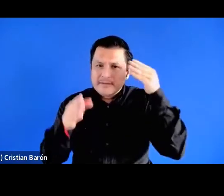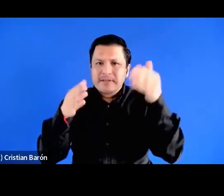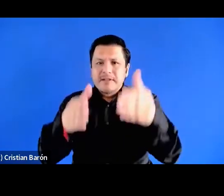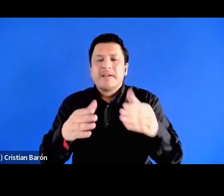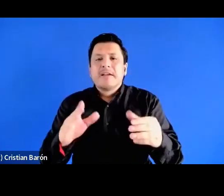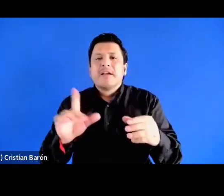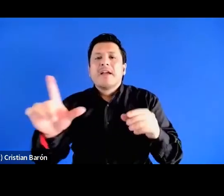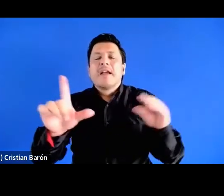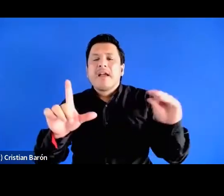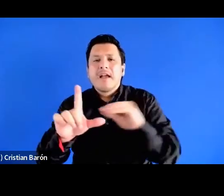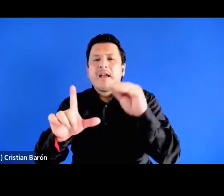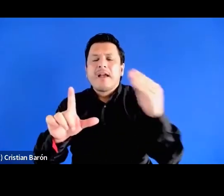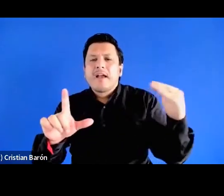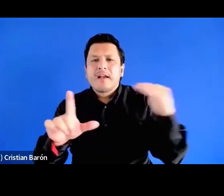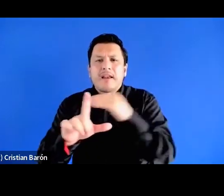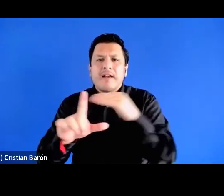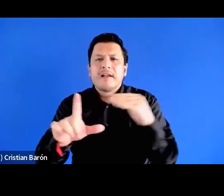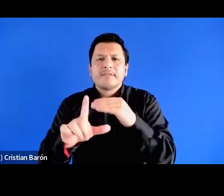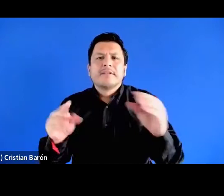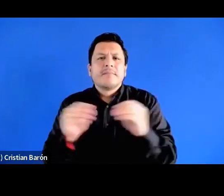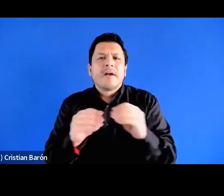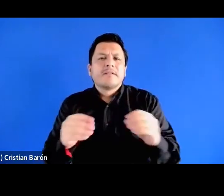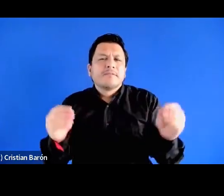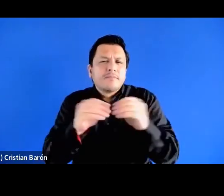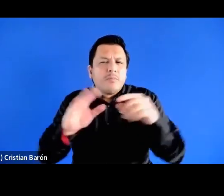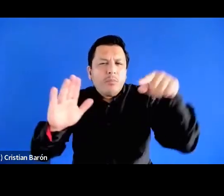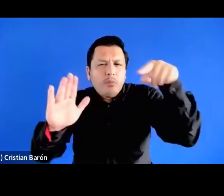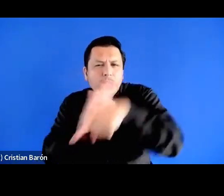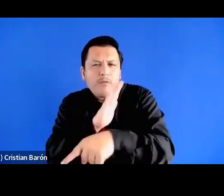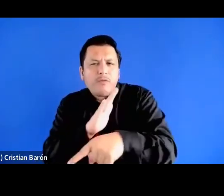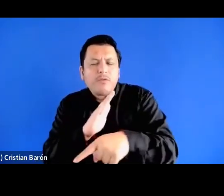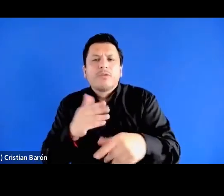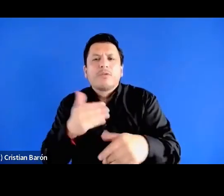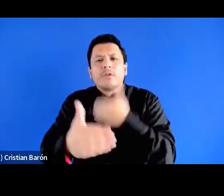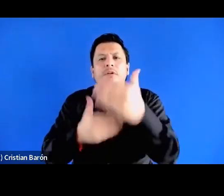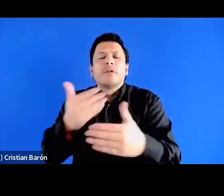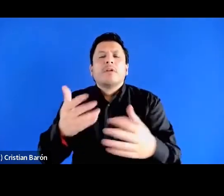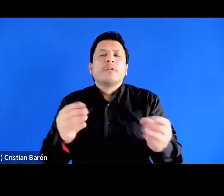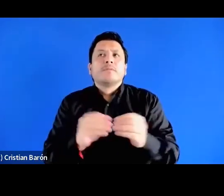para abordar de manera profunda y además